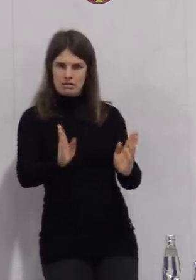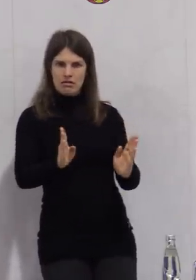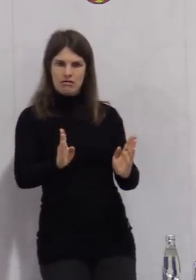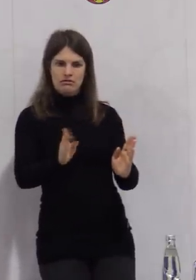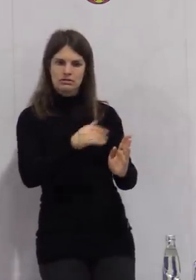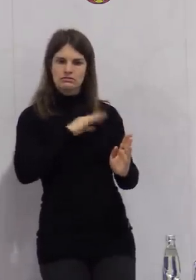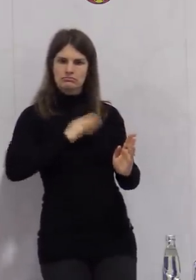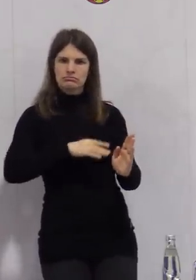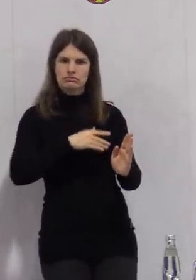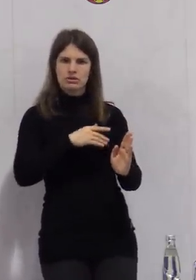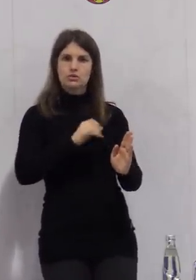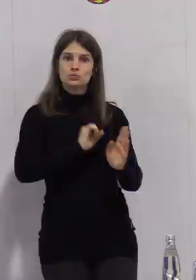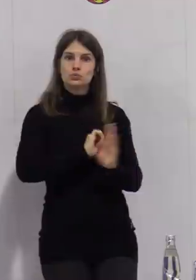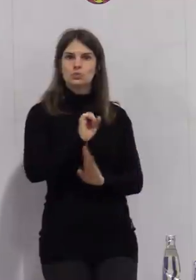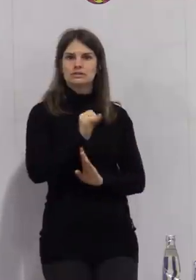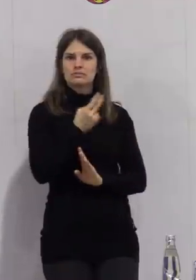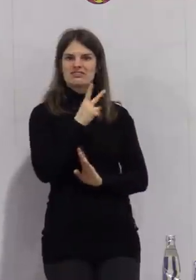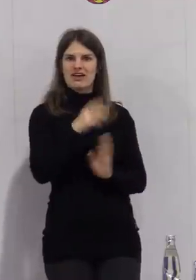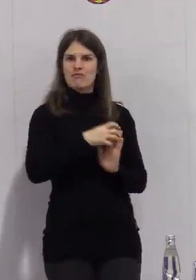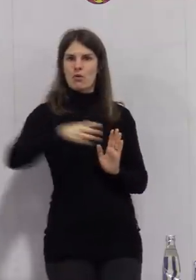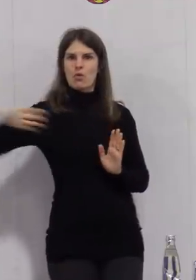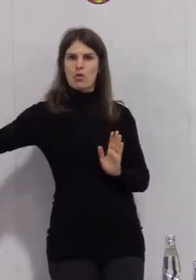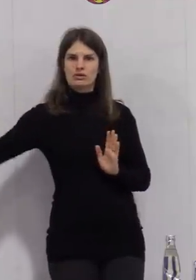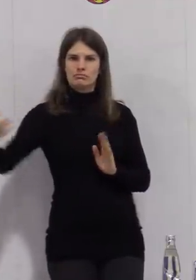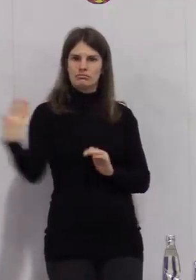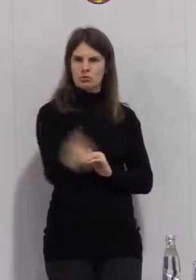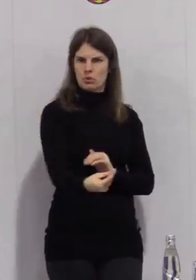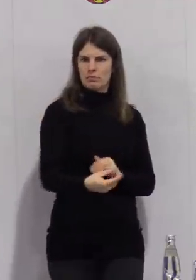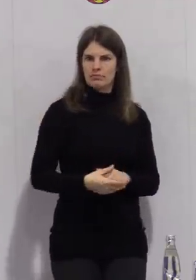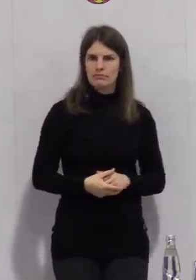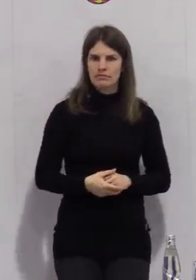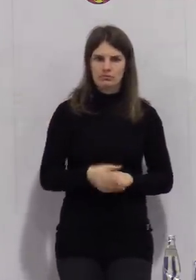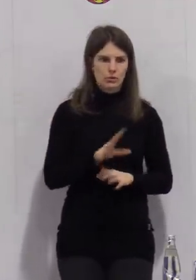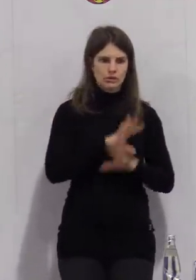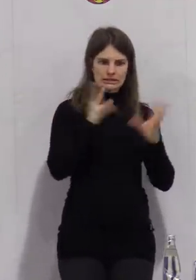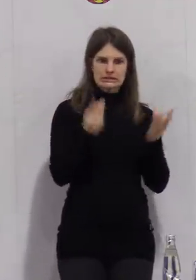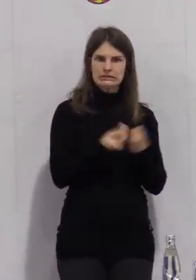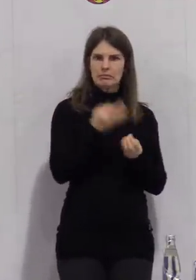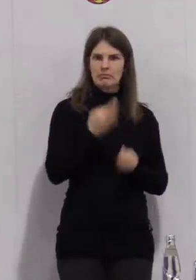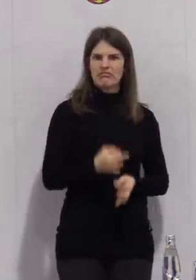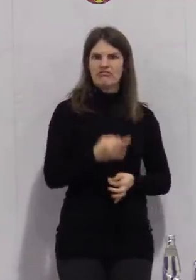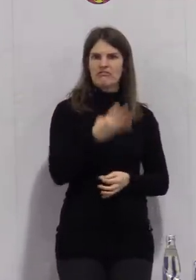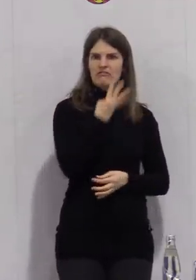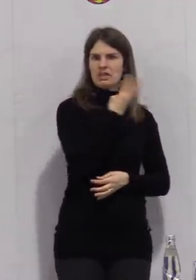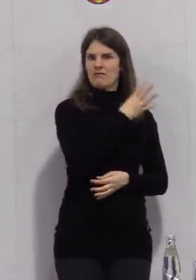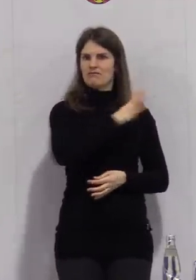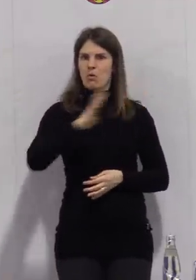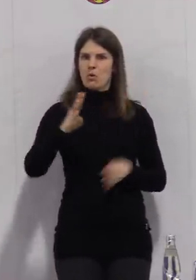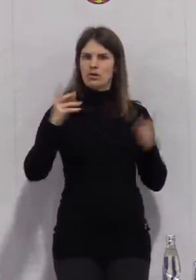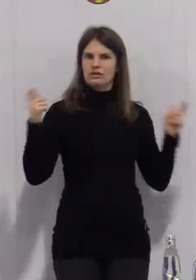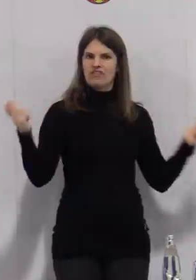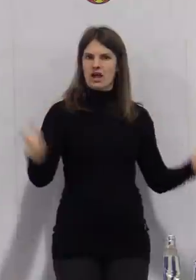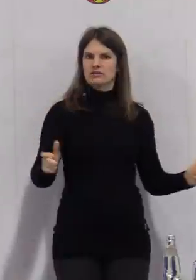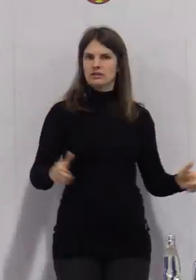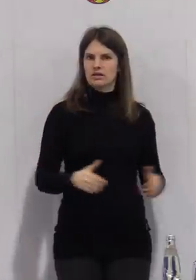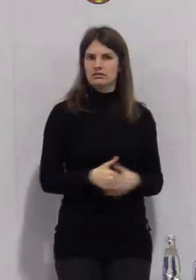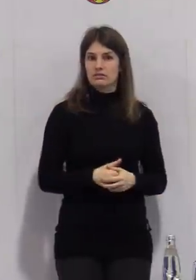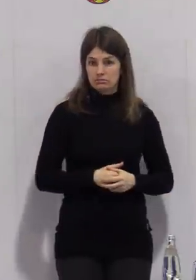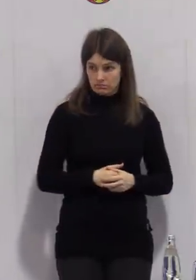die Quarantäne um zwei Wochen verlängern. Das heißt, aus zwei Wochen Quarantäne mehr als vier Wochen. Ist das